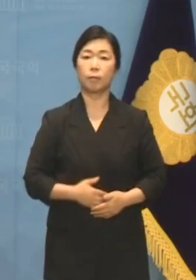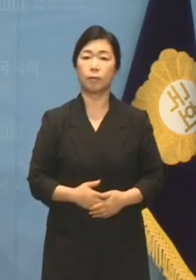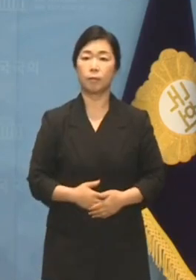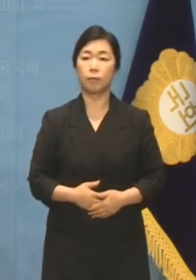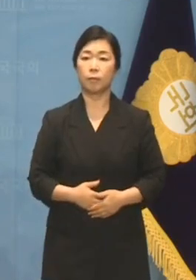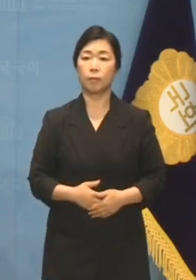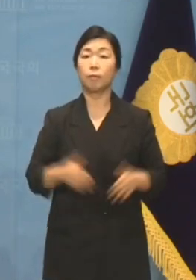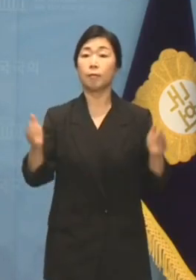이상입니다.